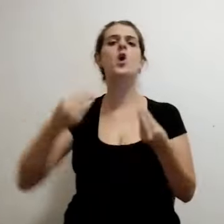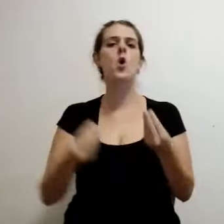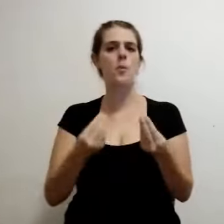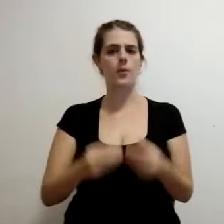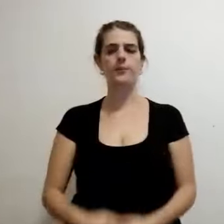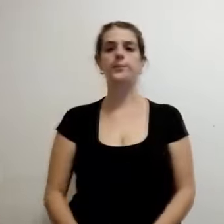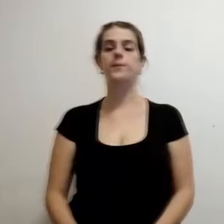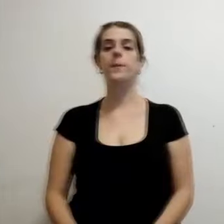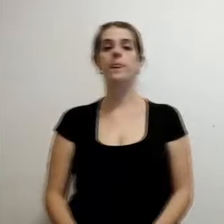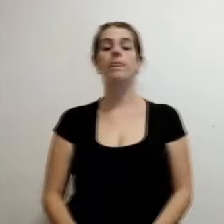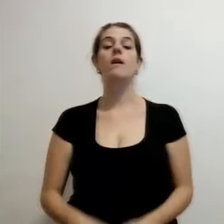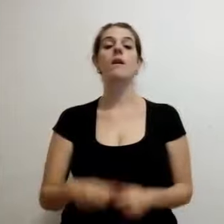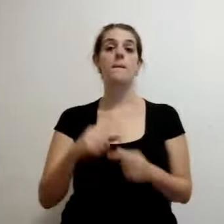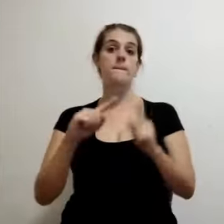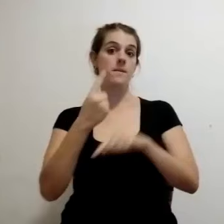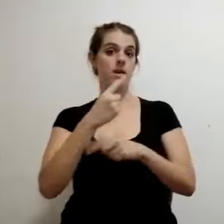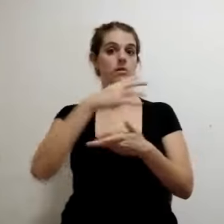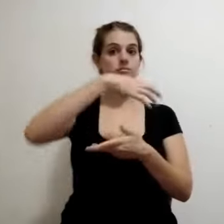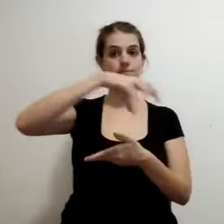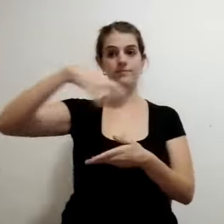clasifican en agudas, intermedias y graves.